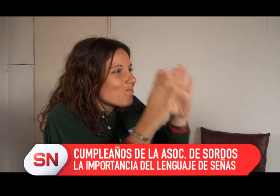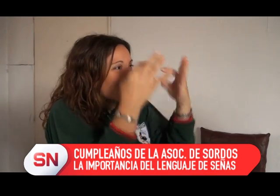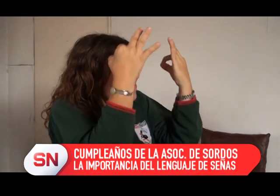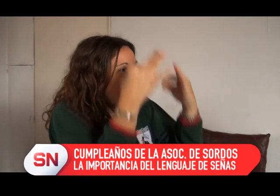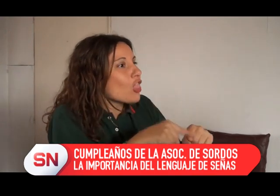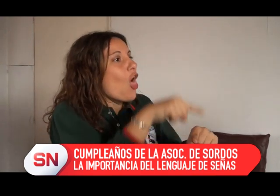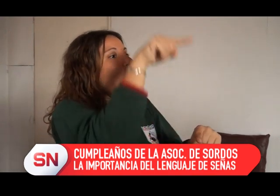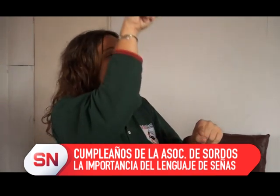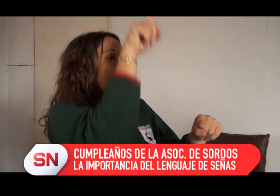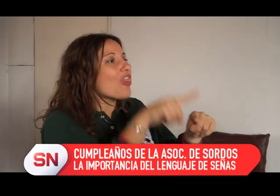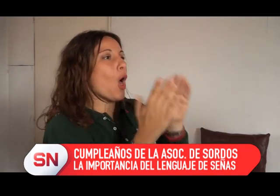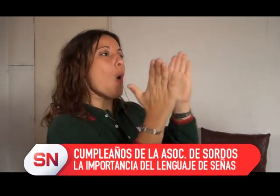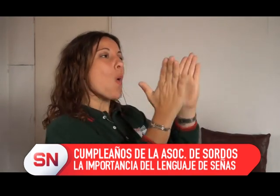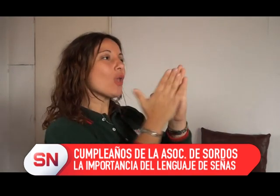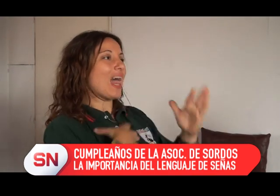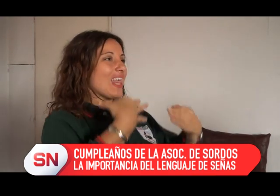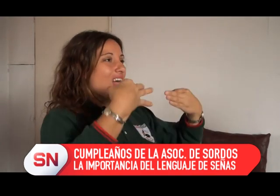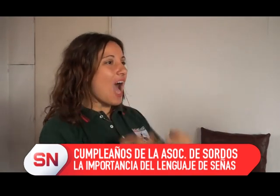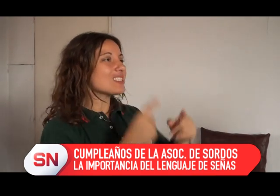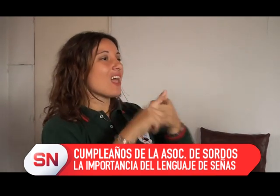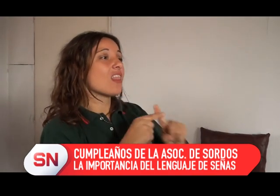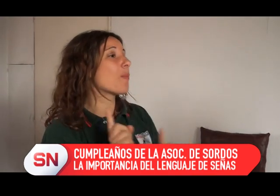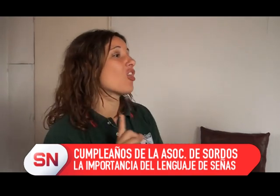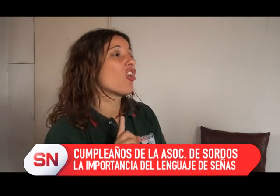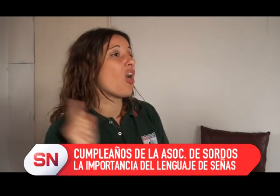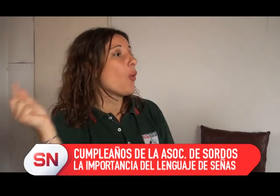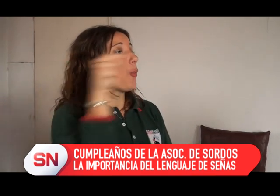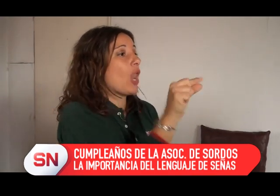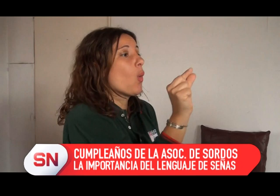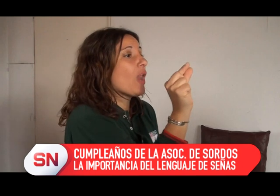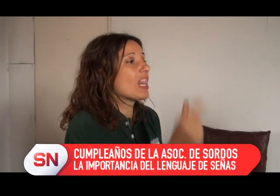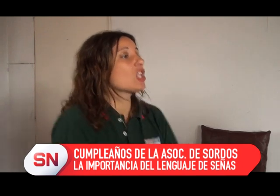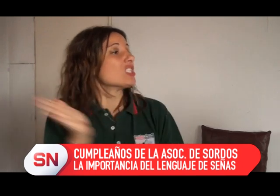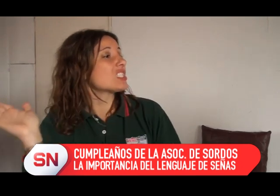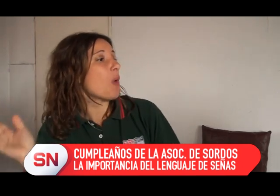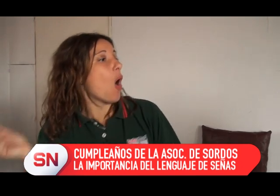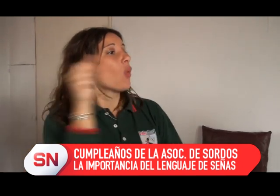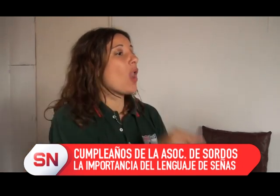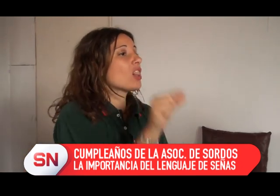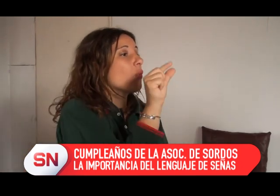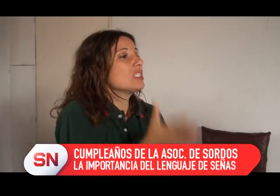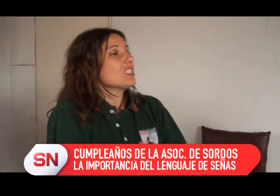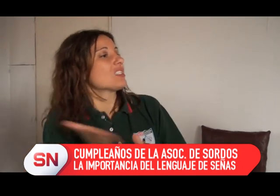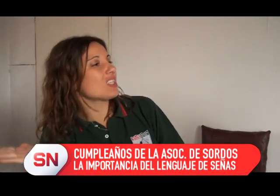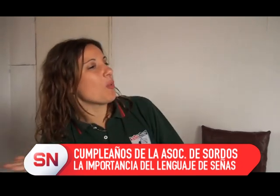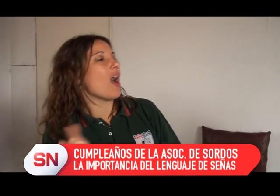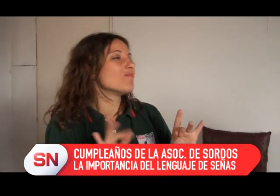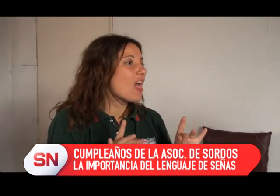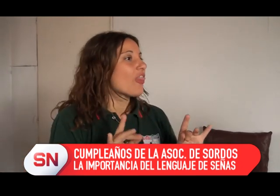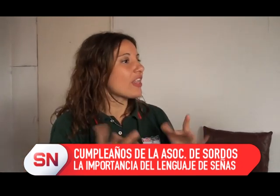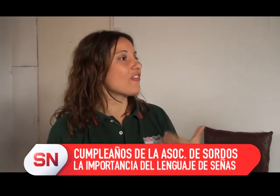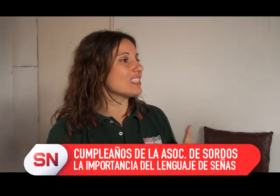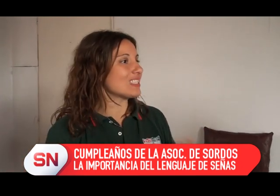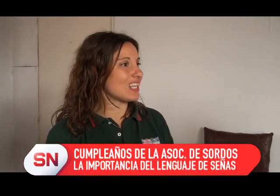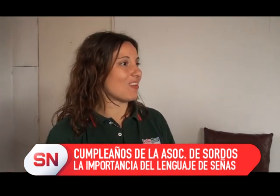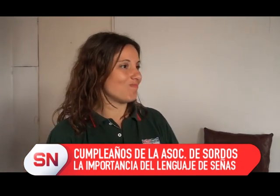cuatro horas con el chico. No, no es fácil, claro. No que venga un ratito la intérprete y se vaya porque es lo